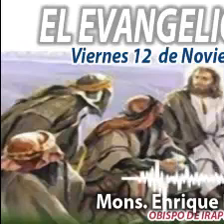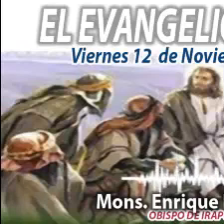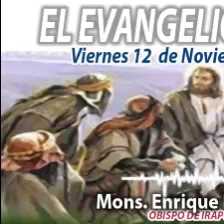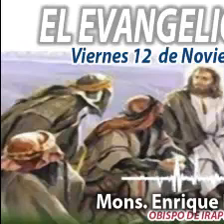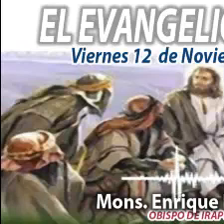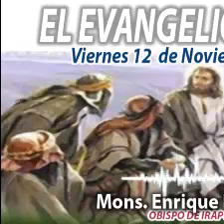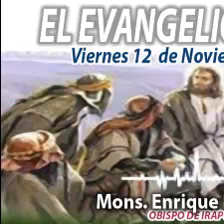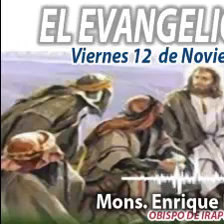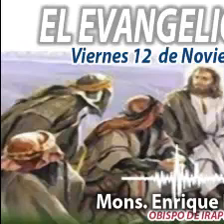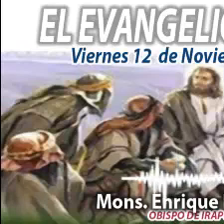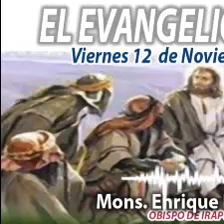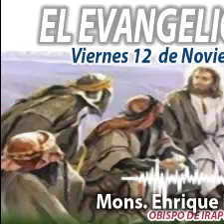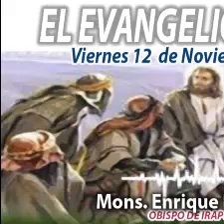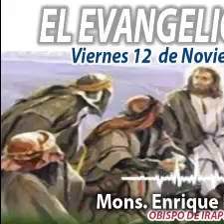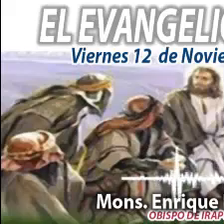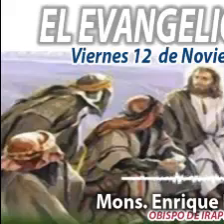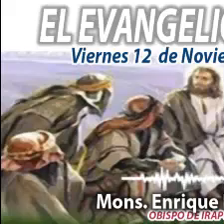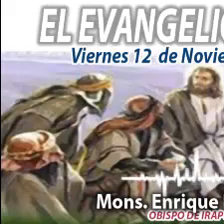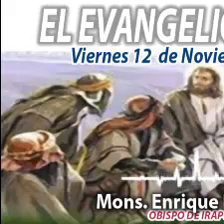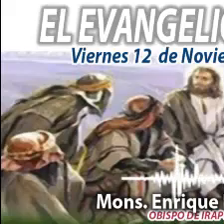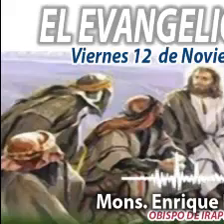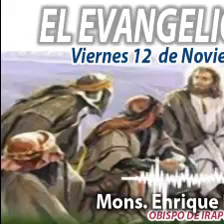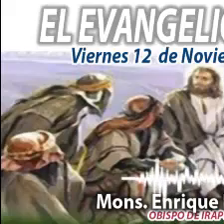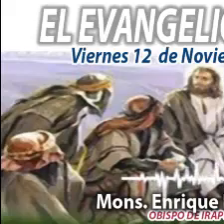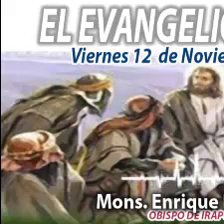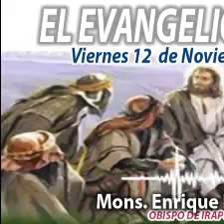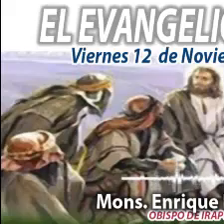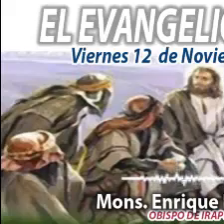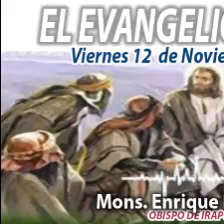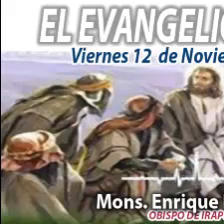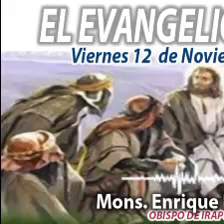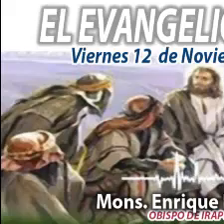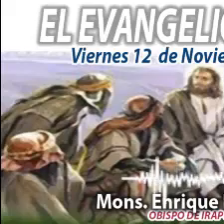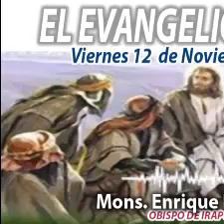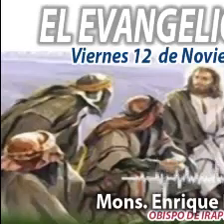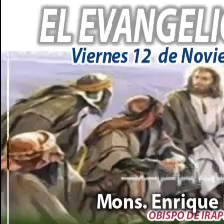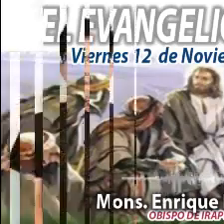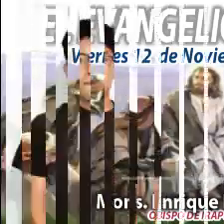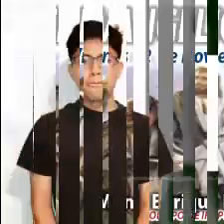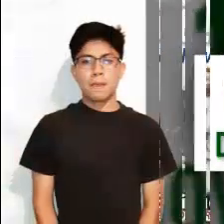Alimentame, sáname, acompáñame.